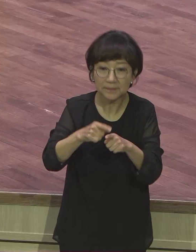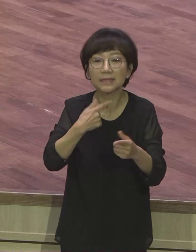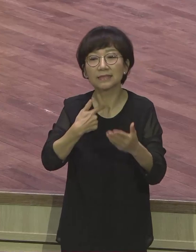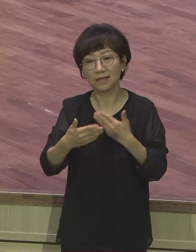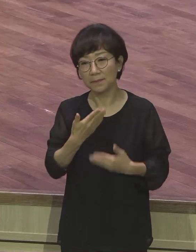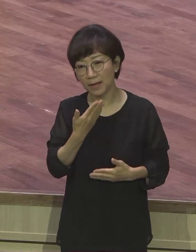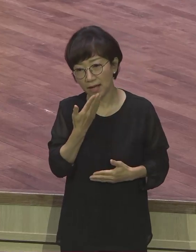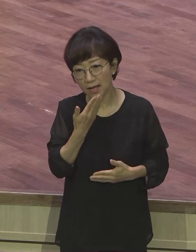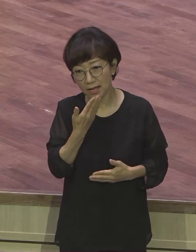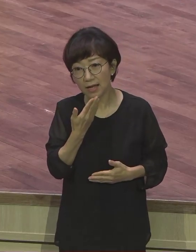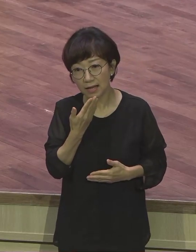믿습니다.